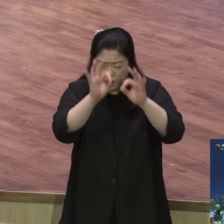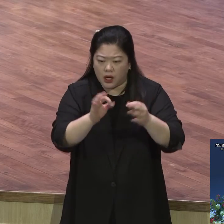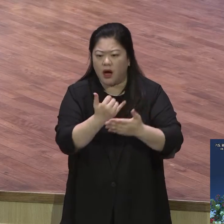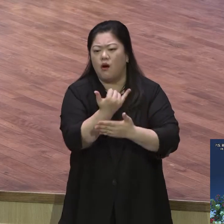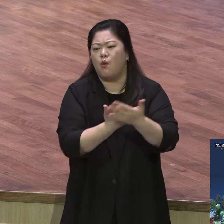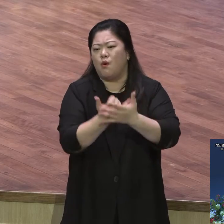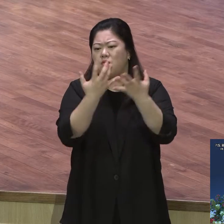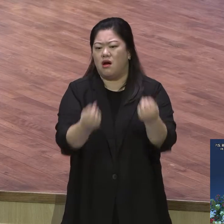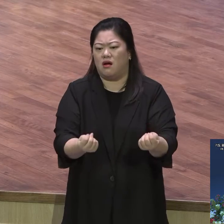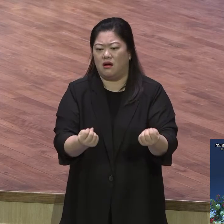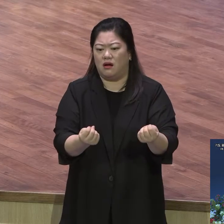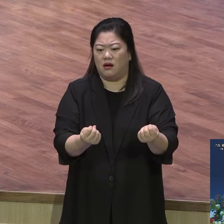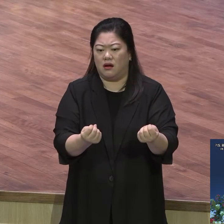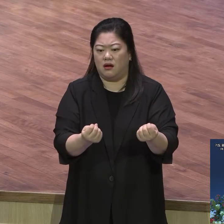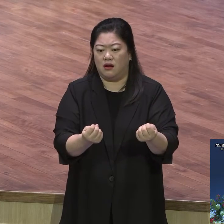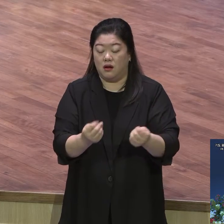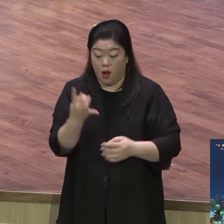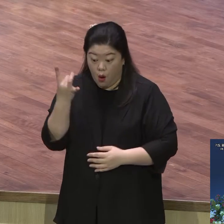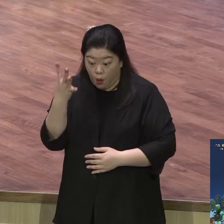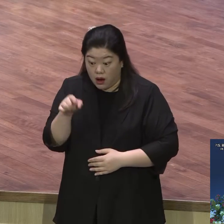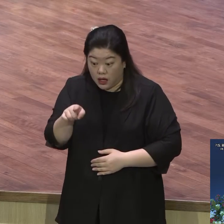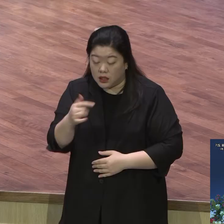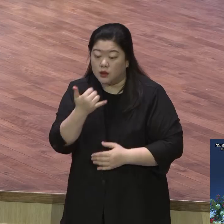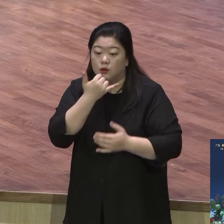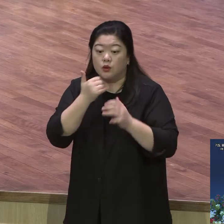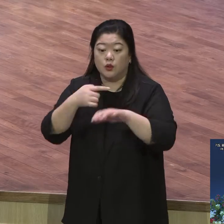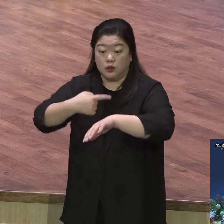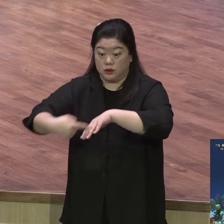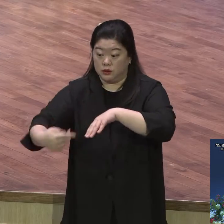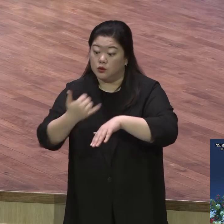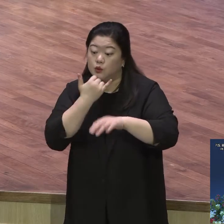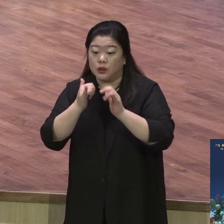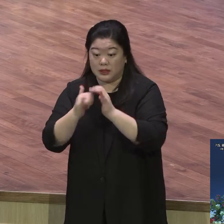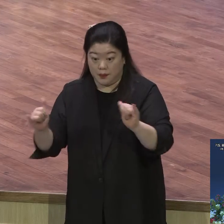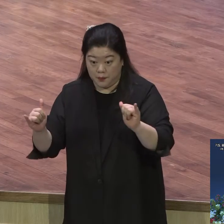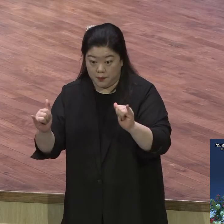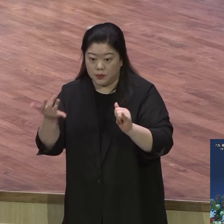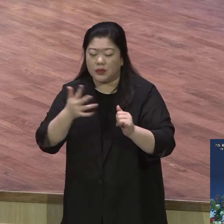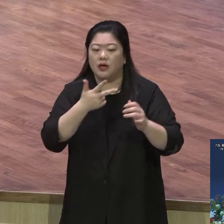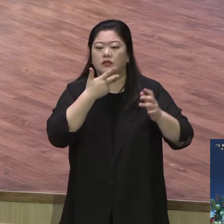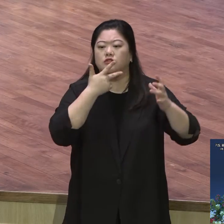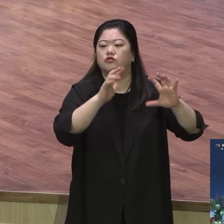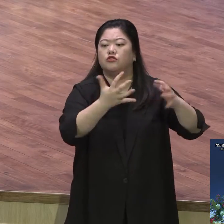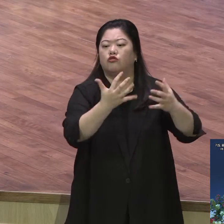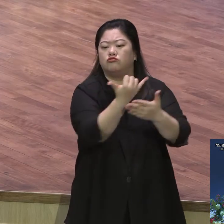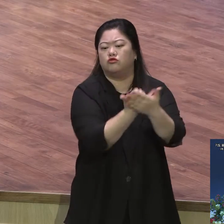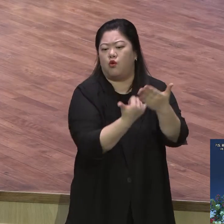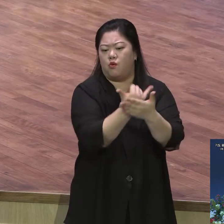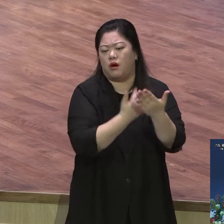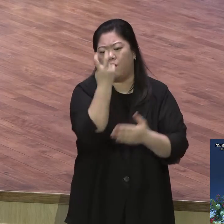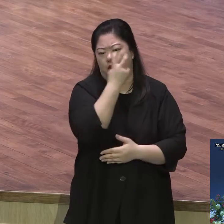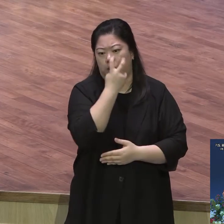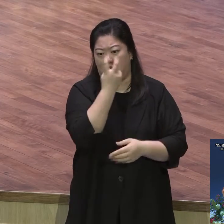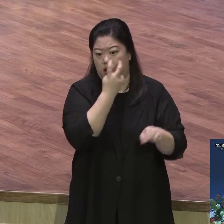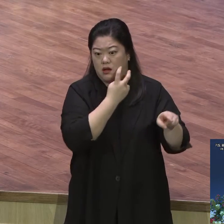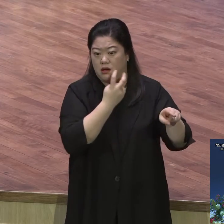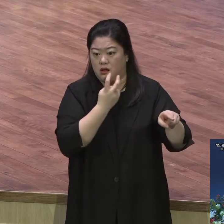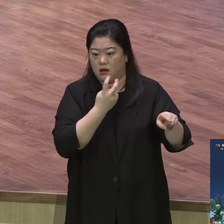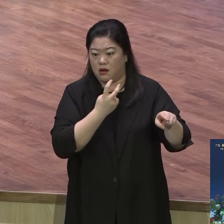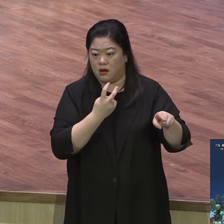영국에 와가지고 이 영국에 있는 고아들을 내가 돌봐야 되겠다. 그렇게 전쟁 고아들을